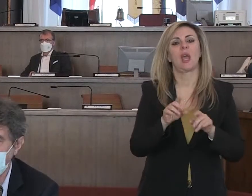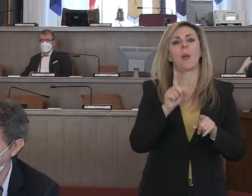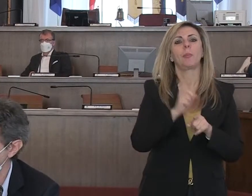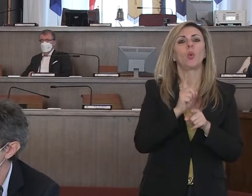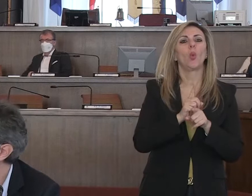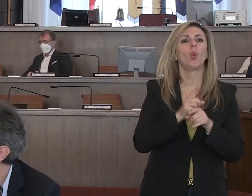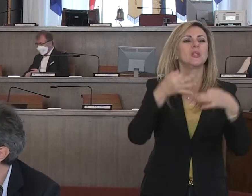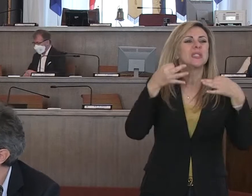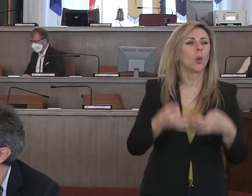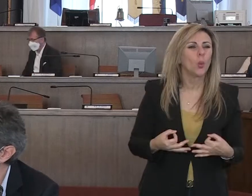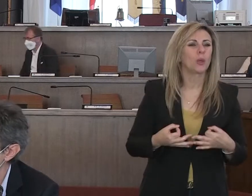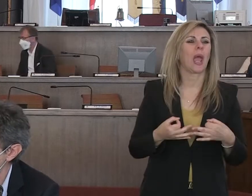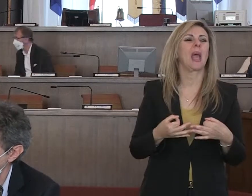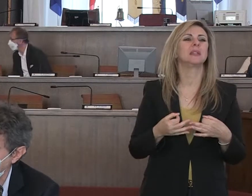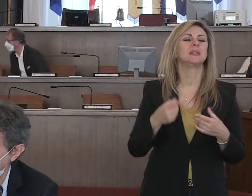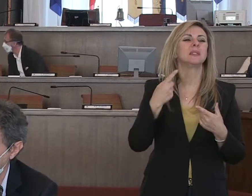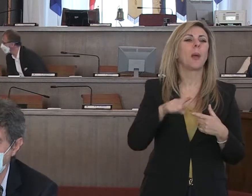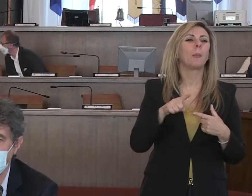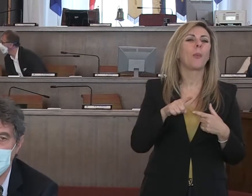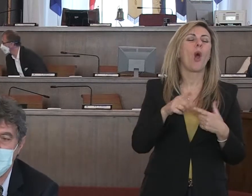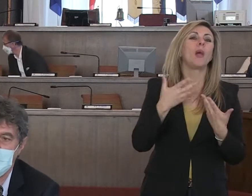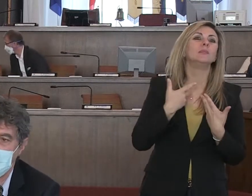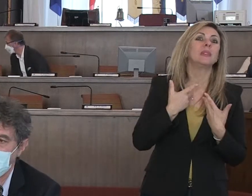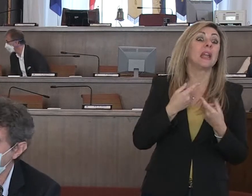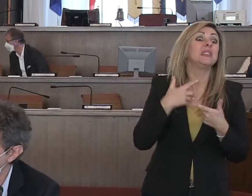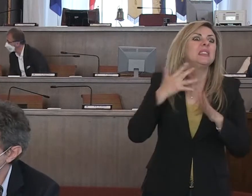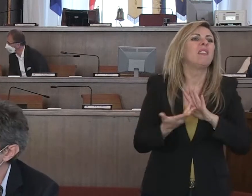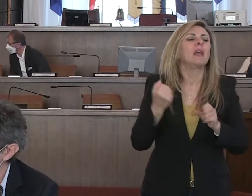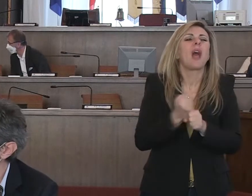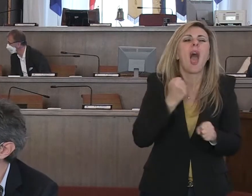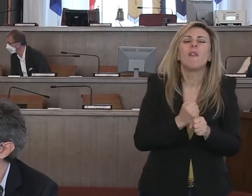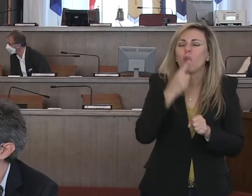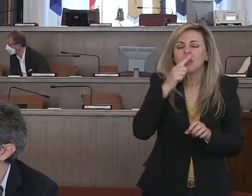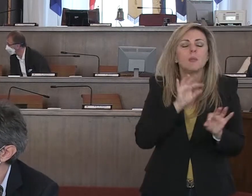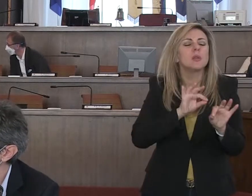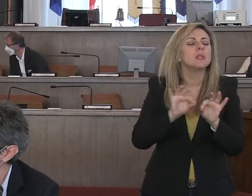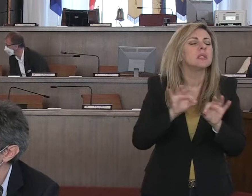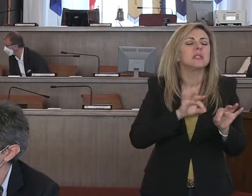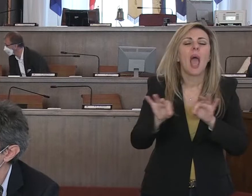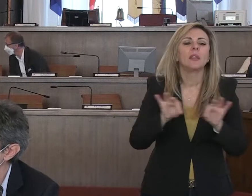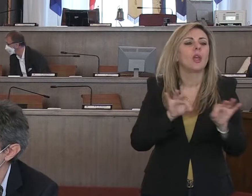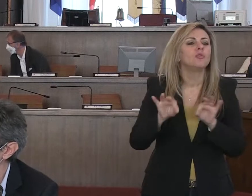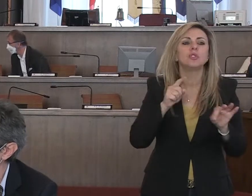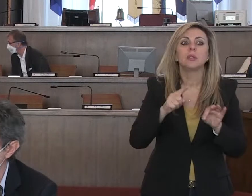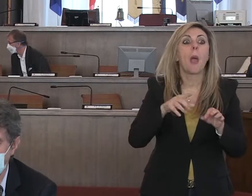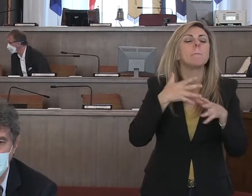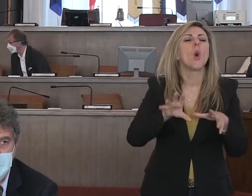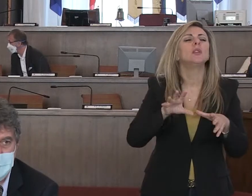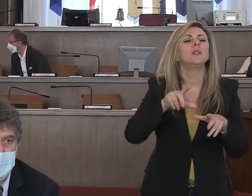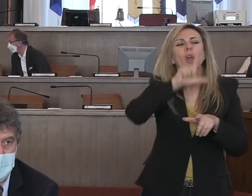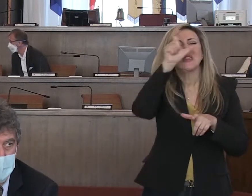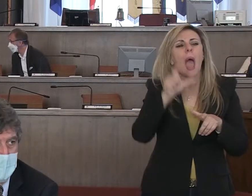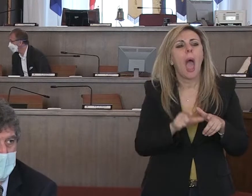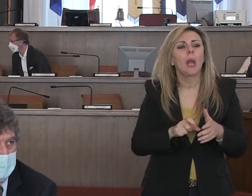sicurezza e di approvvigionamenti strategici perché l'idea che un Paese possa essere messo in ginocchio